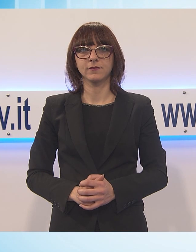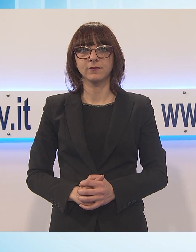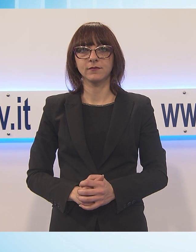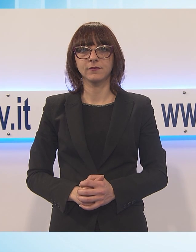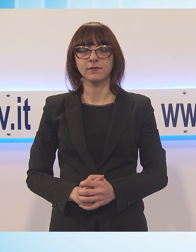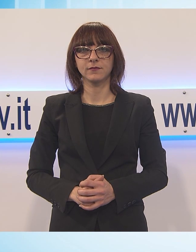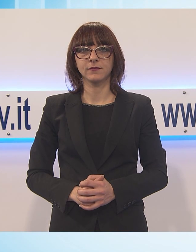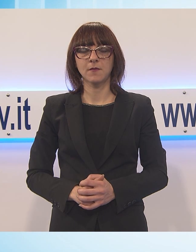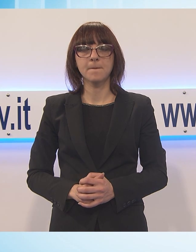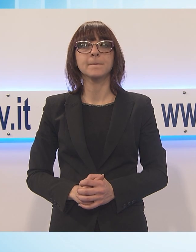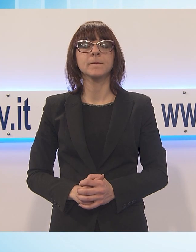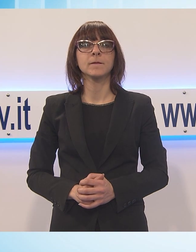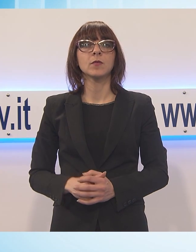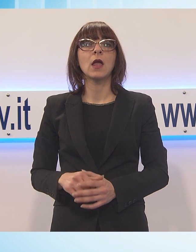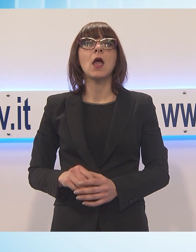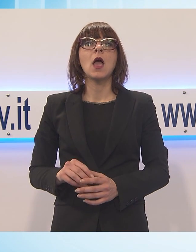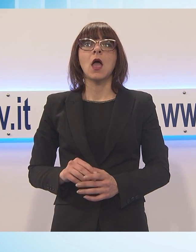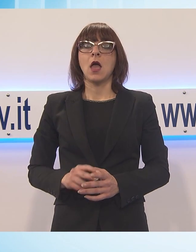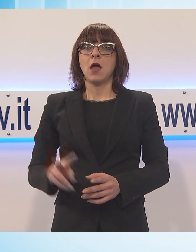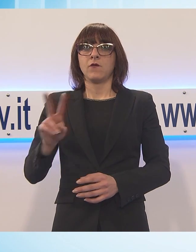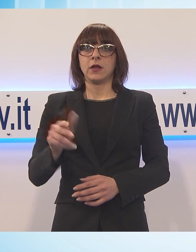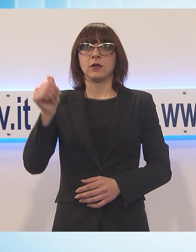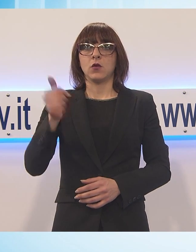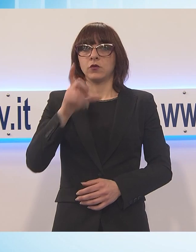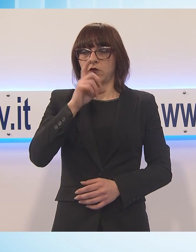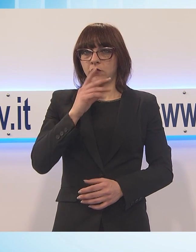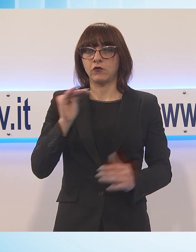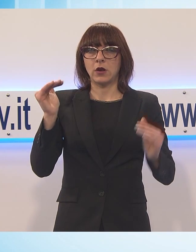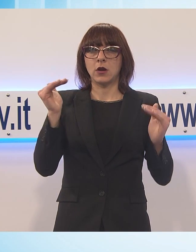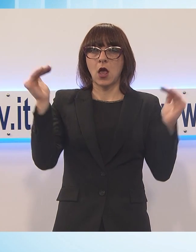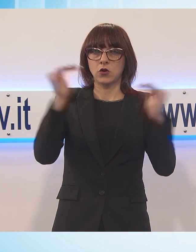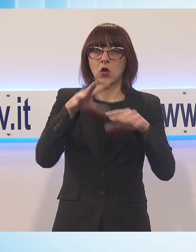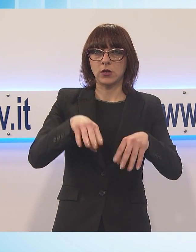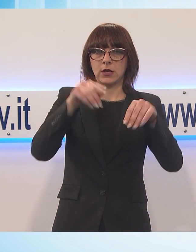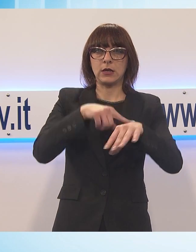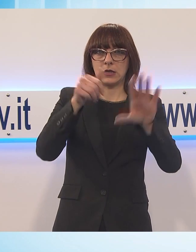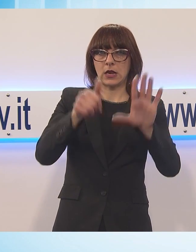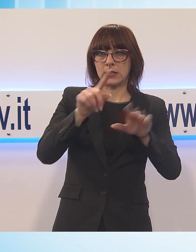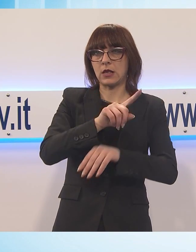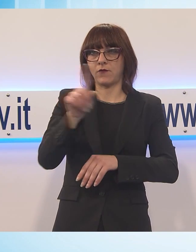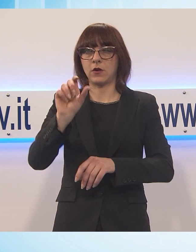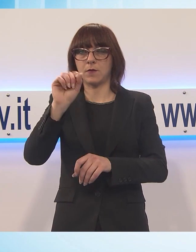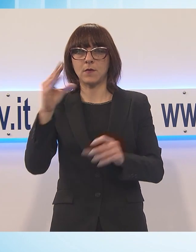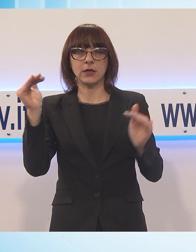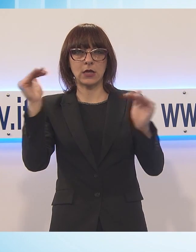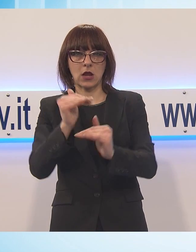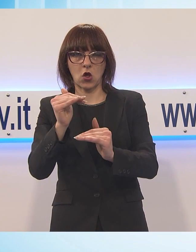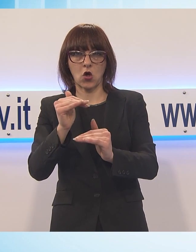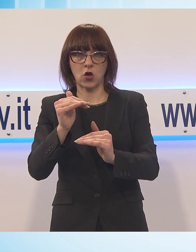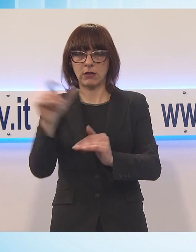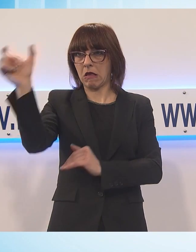Venerdì 11 gennaio, la notte comincia alle 6 e finisce a mezzanotte in punto, con le stesse parole e in tutto il paese.